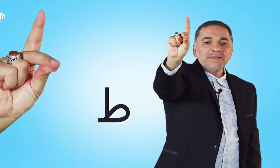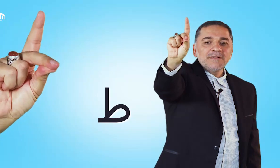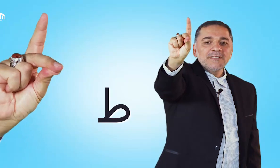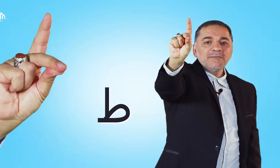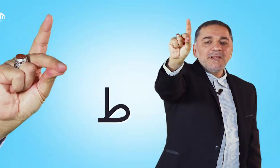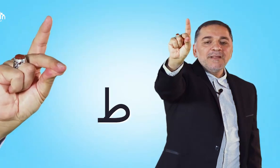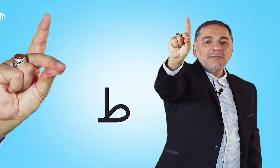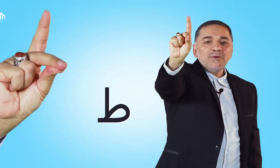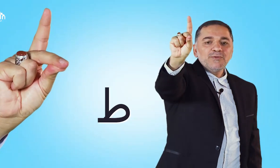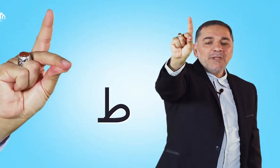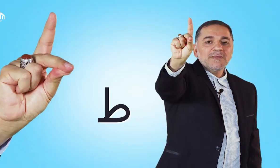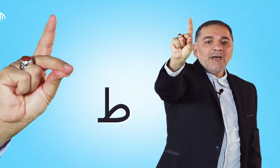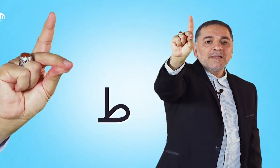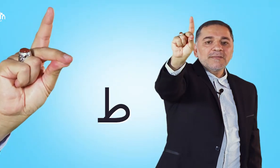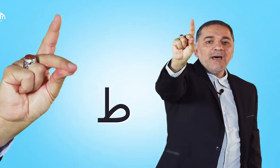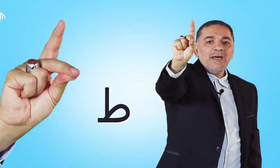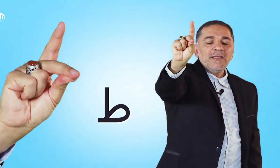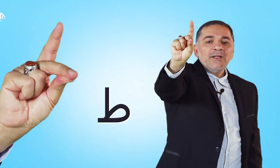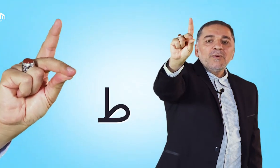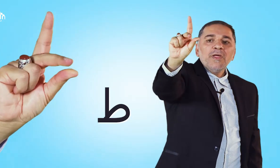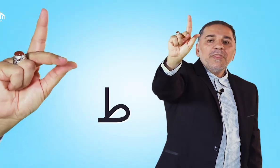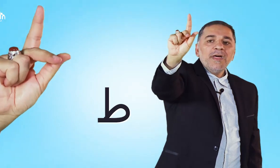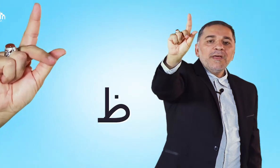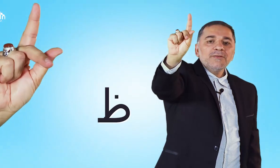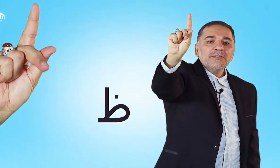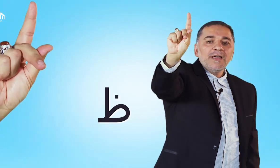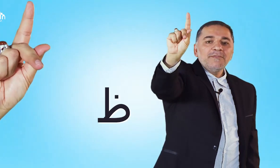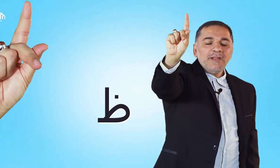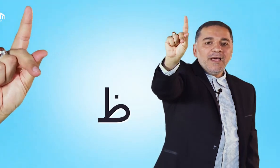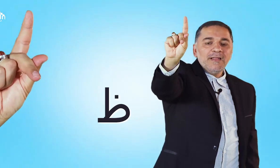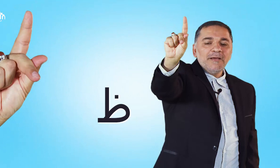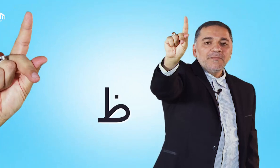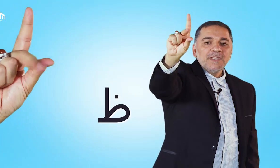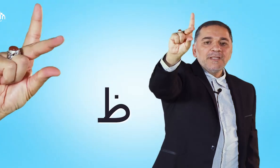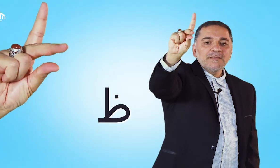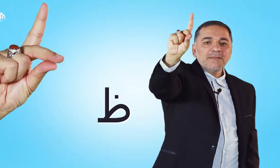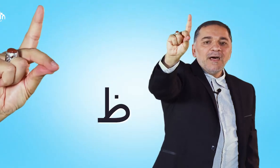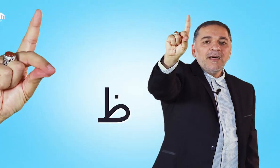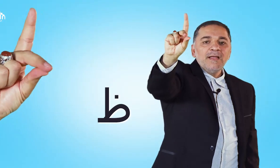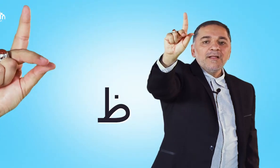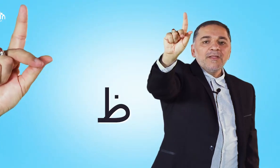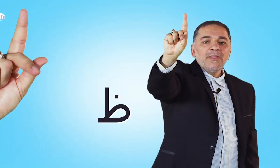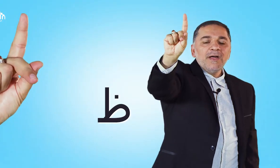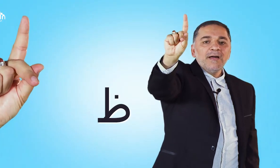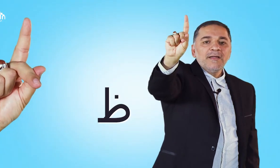الرسم الموجود للطاء طاء والضاء نقطة في الأعلى إذن طاء ضاء